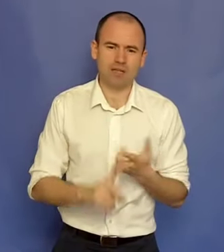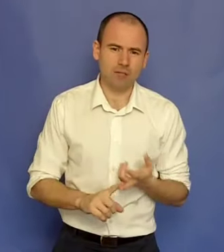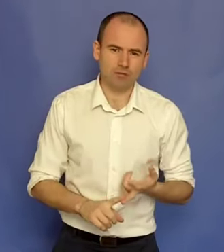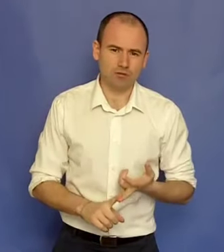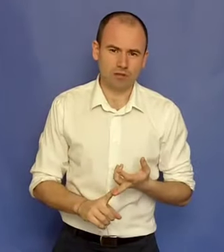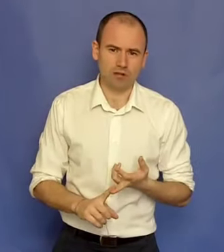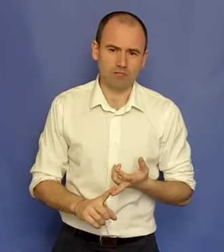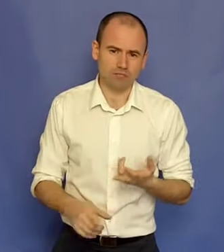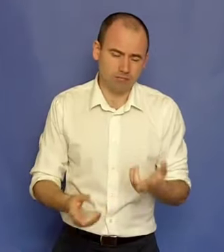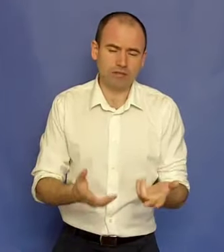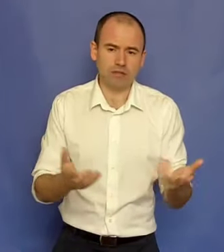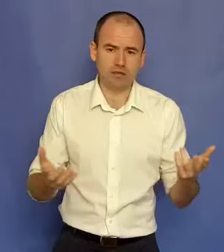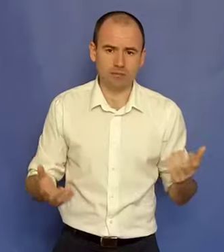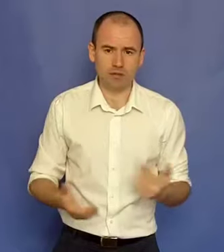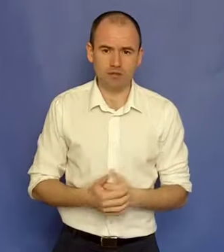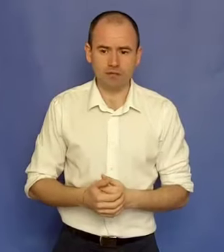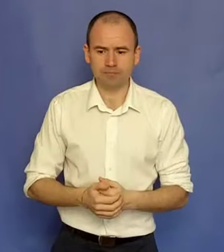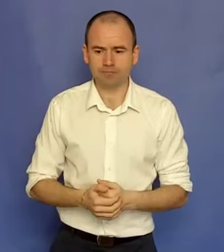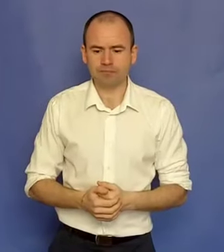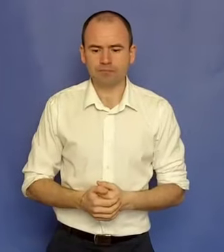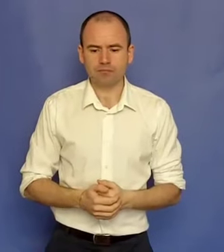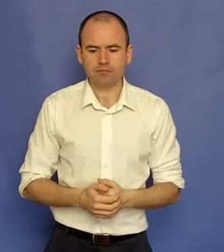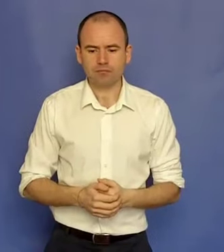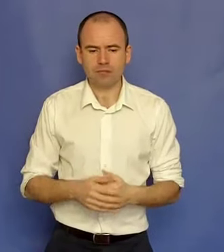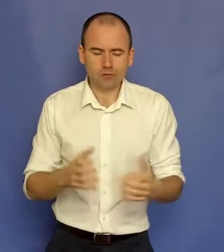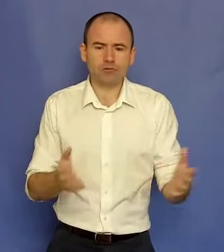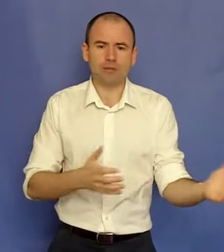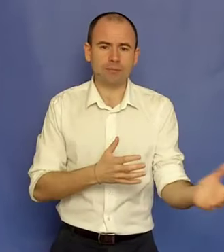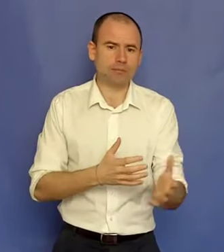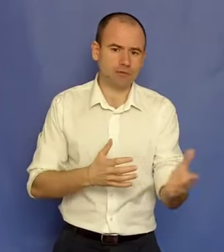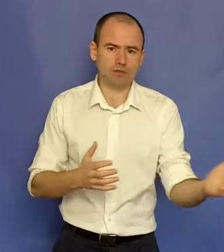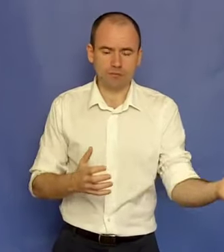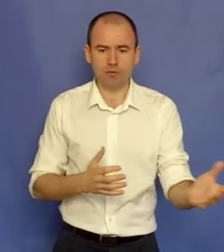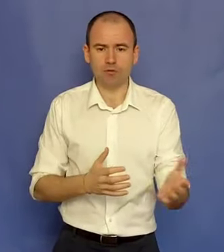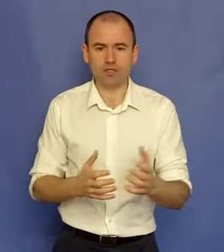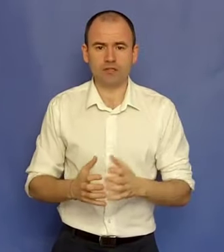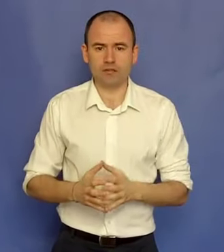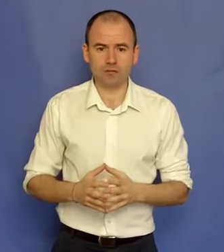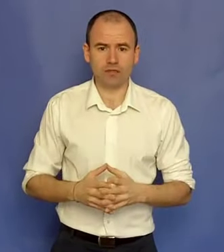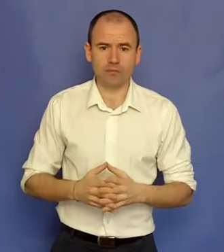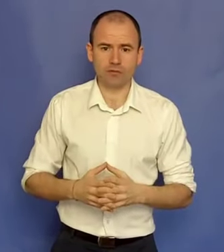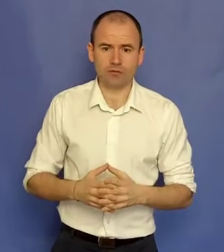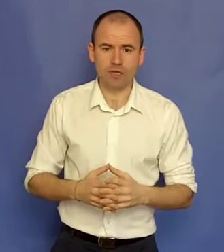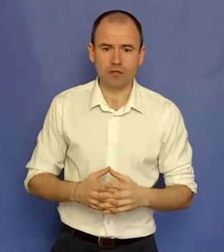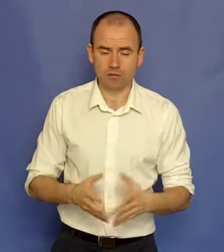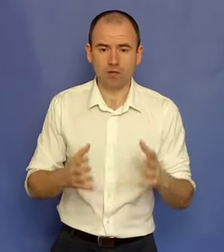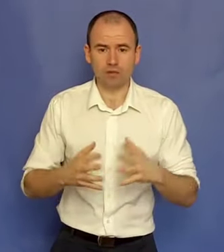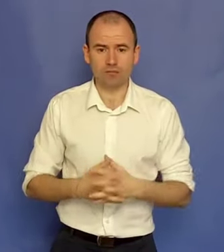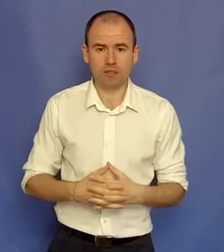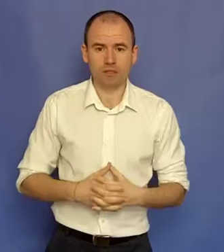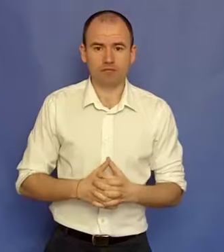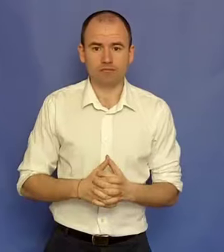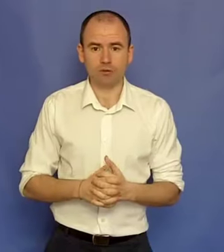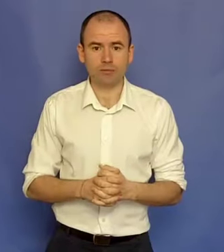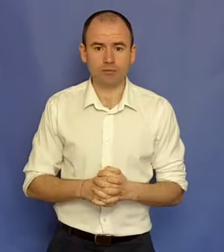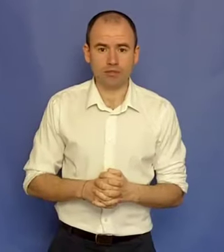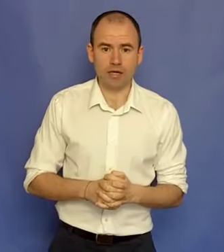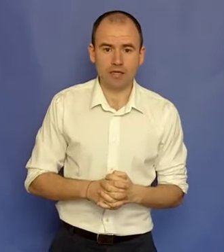slab de tot la materiile respective, nu știam de psihologie, de dezvoltare personală, acum 12 ani.